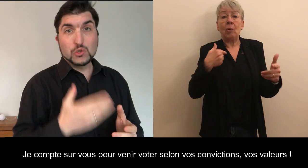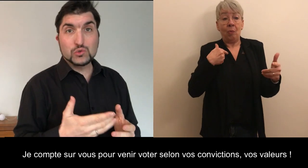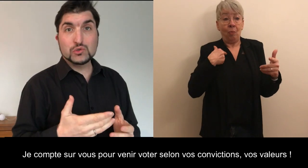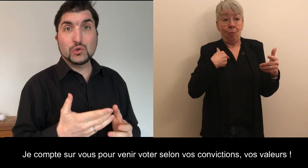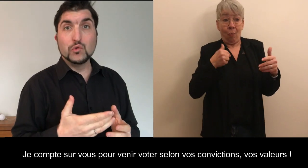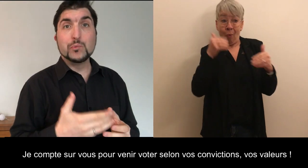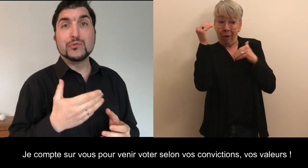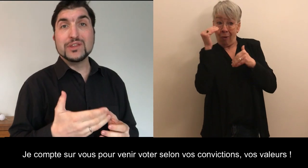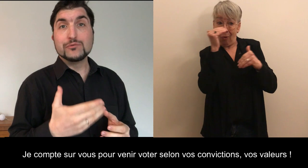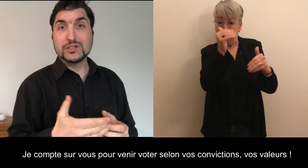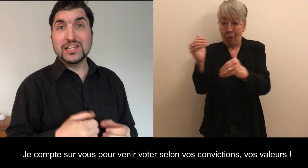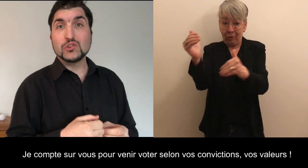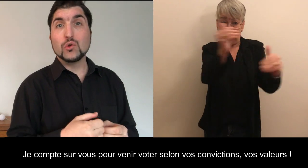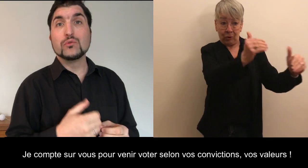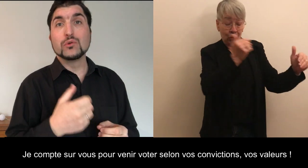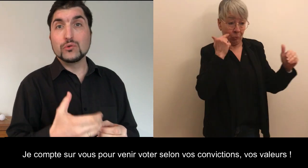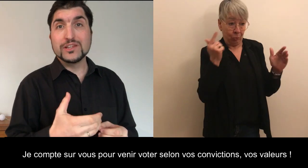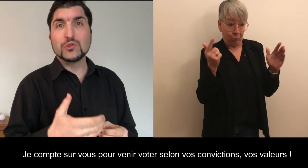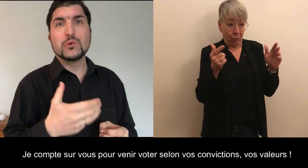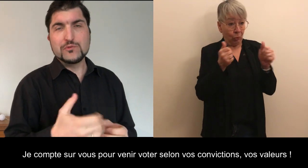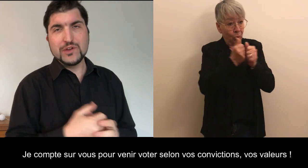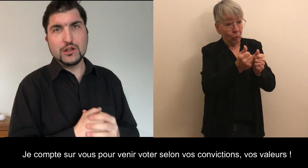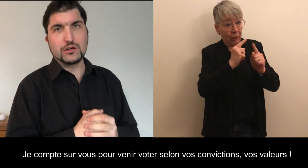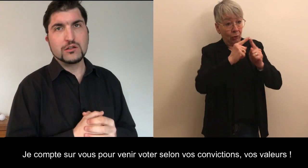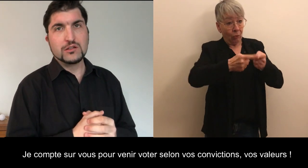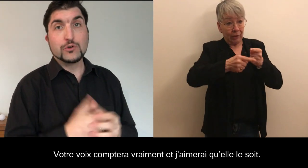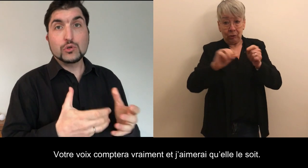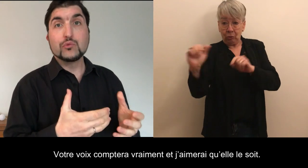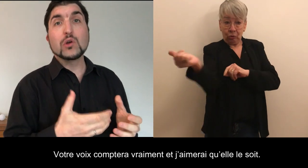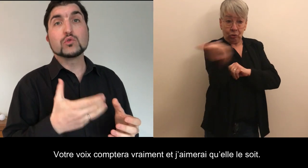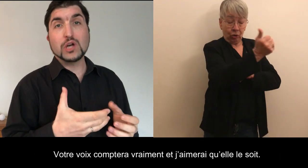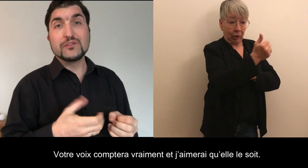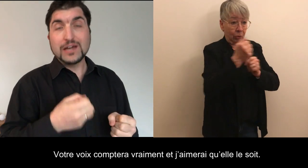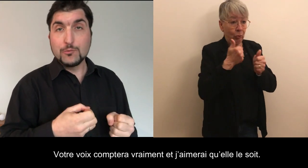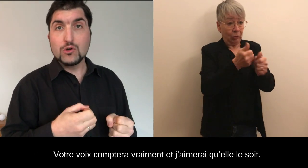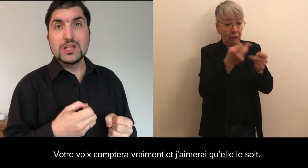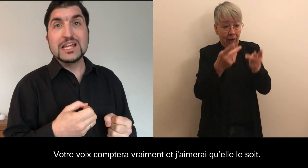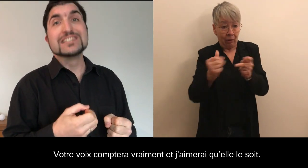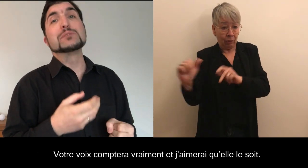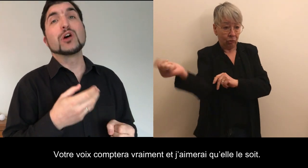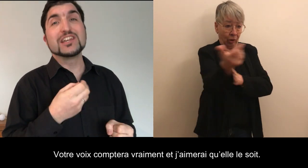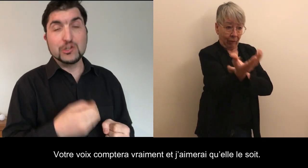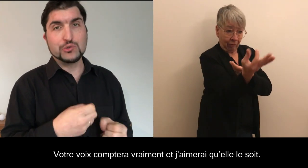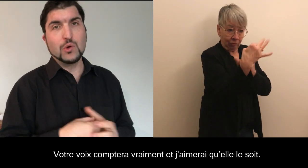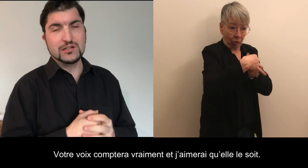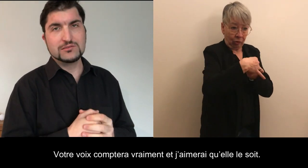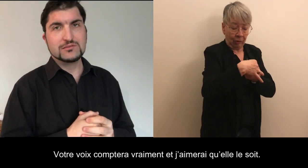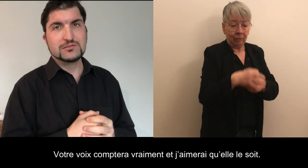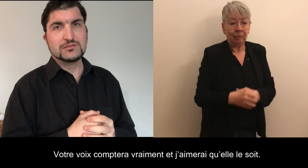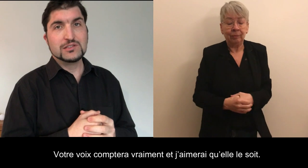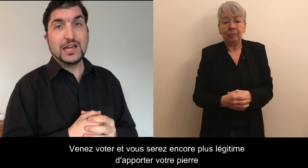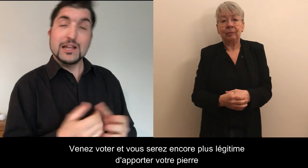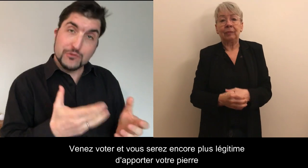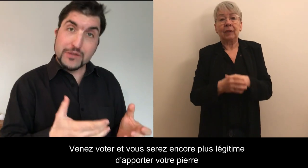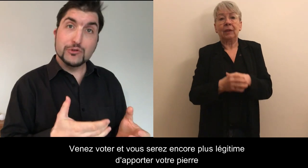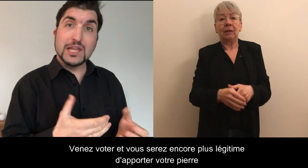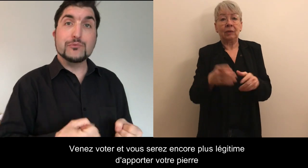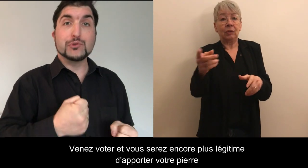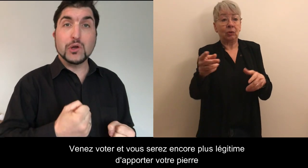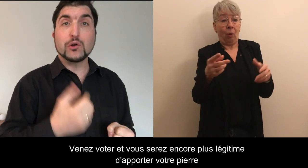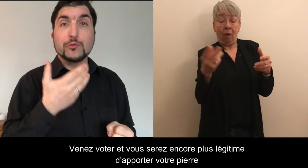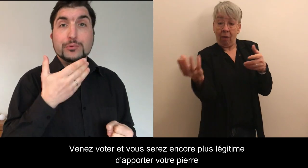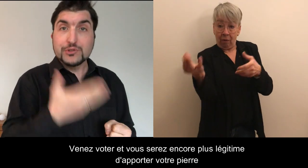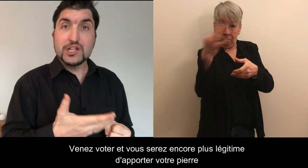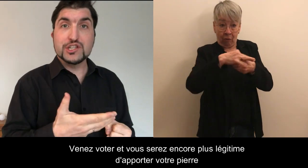Allez, je compte sur vous pour venir voter selon vos convictions et vos valeurs. Votre voix comptera vraiment et j'aimerais qu le soit. Allez, venez